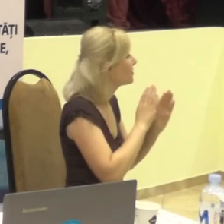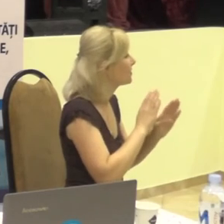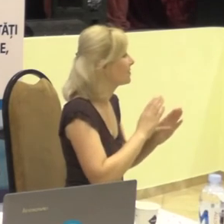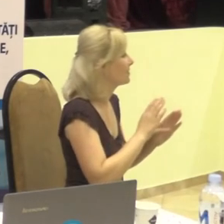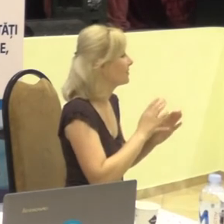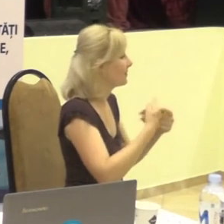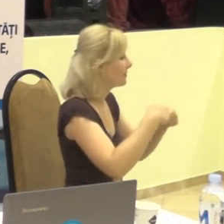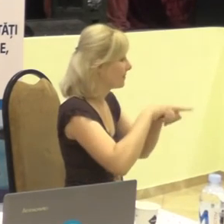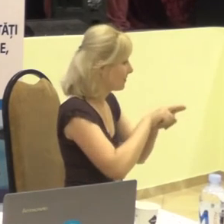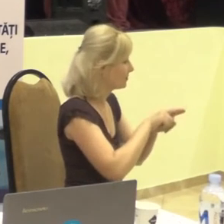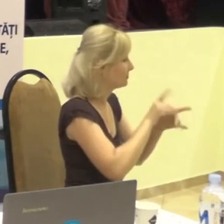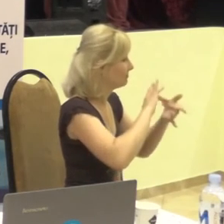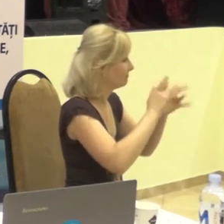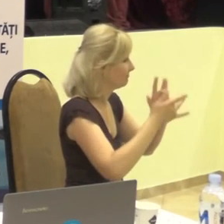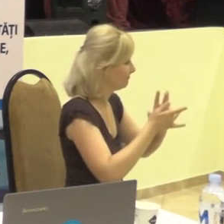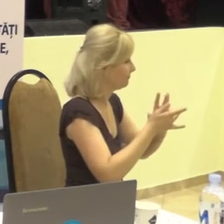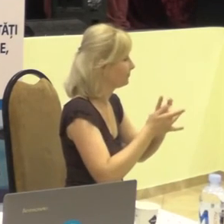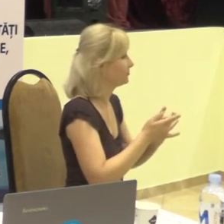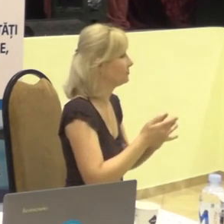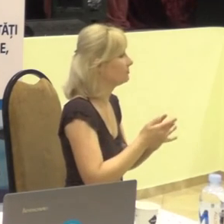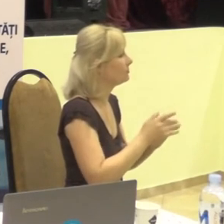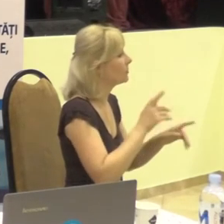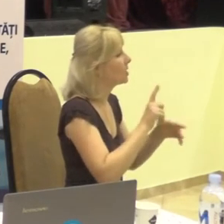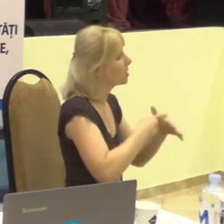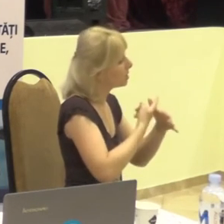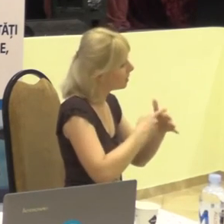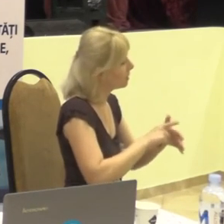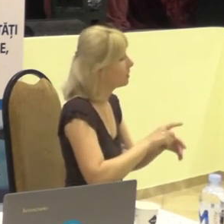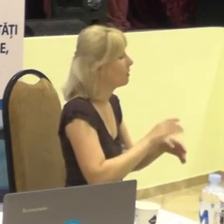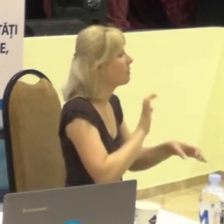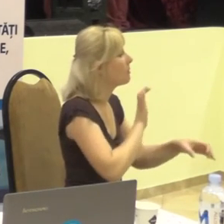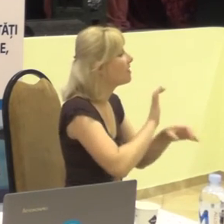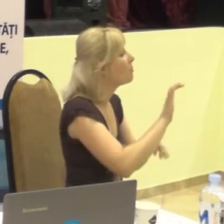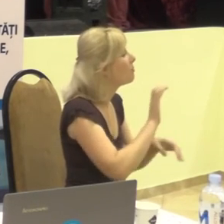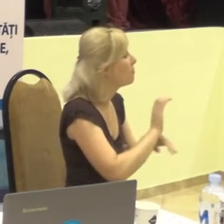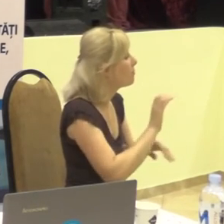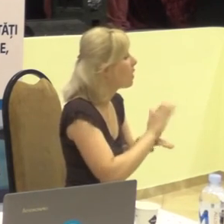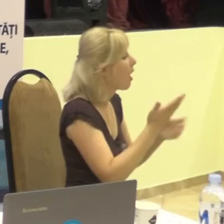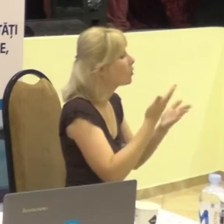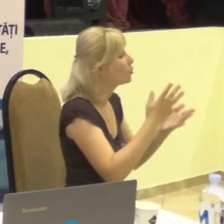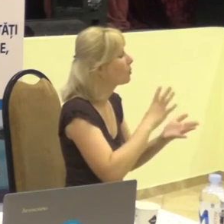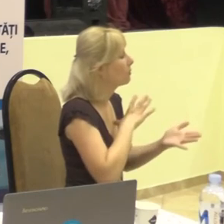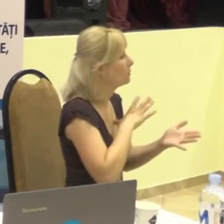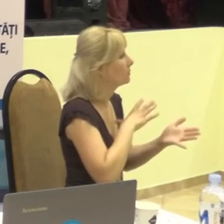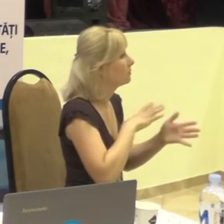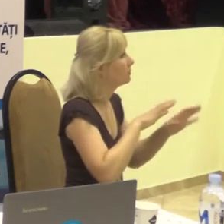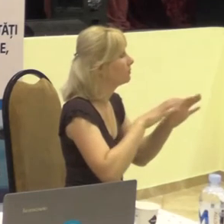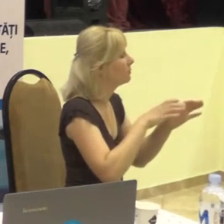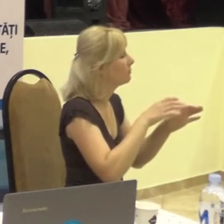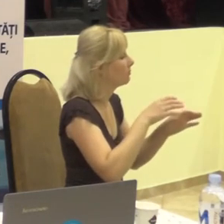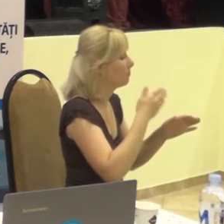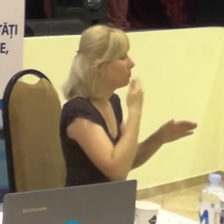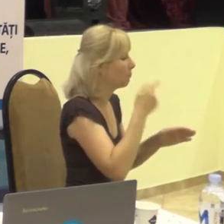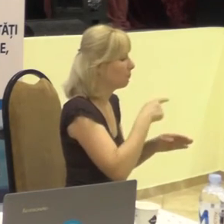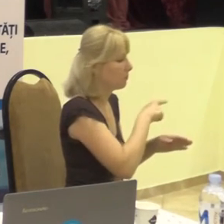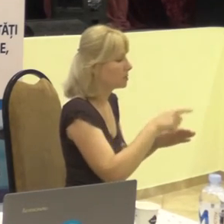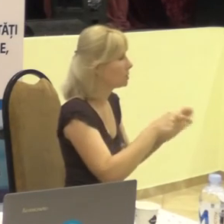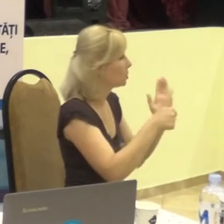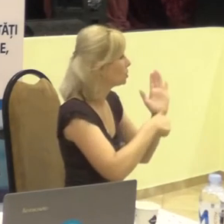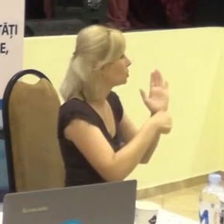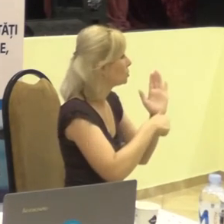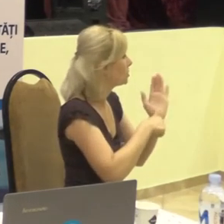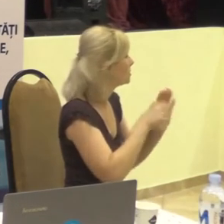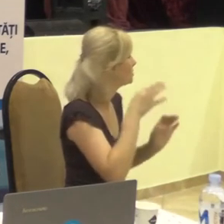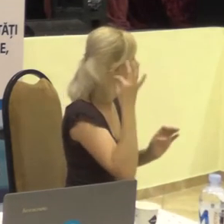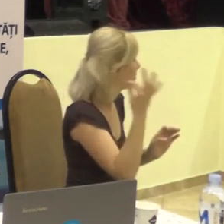produsele care au fost realizate în ultimii 5-6 ani, este platforma